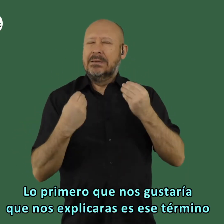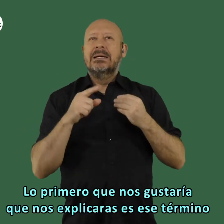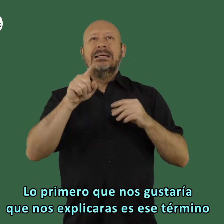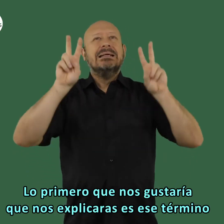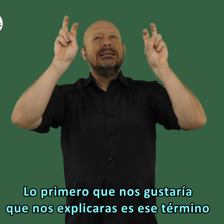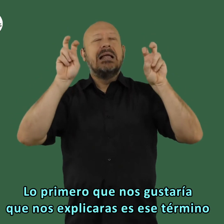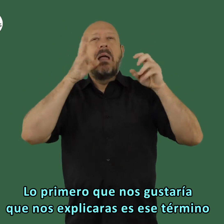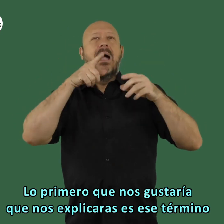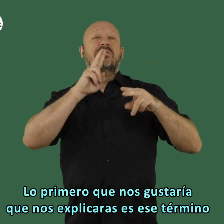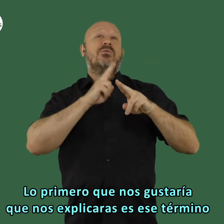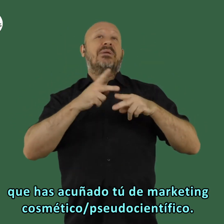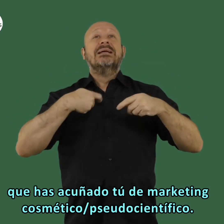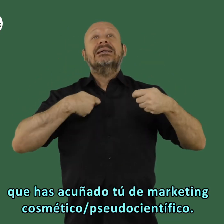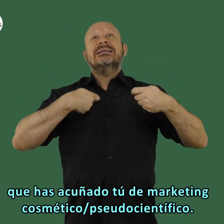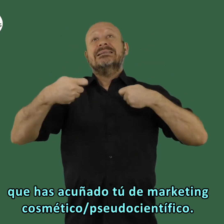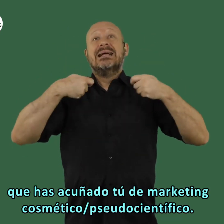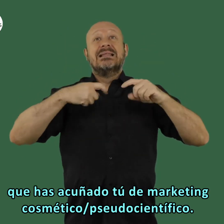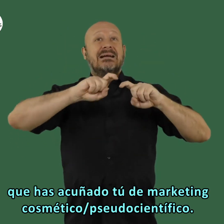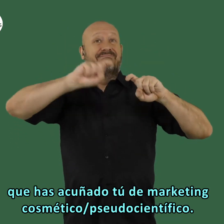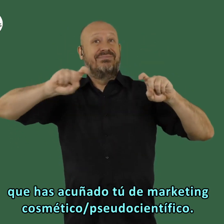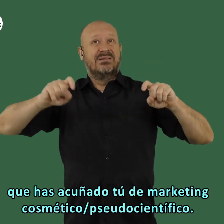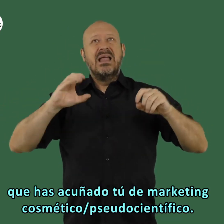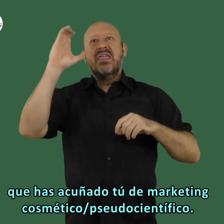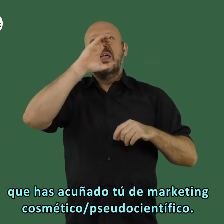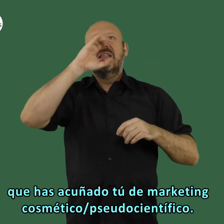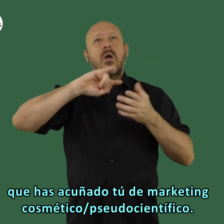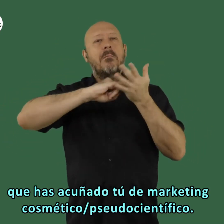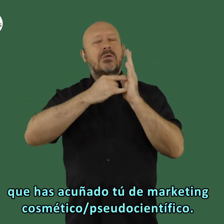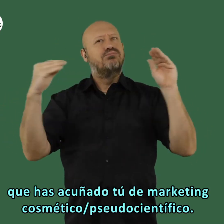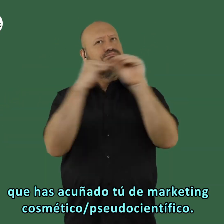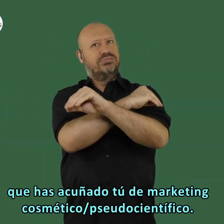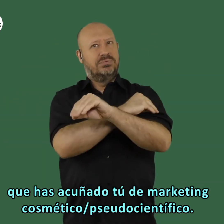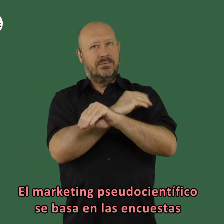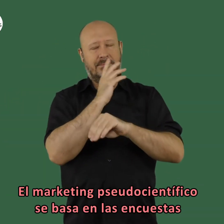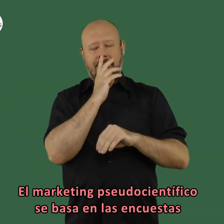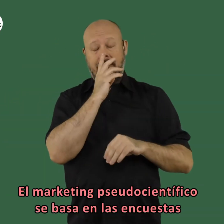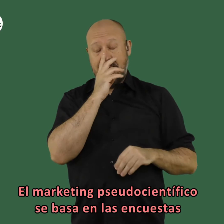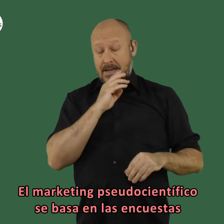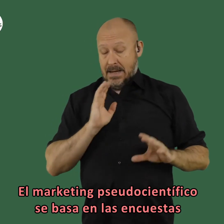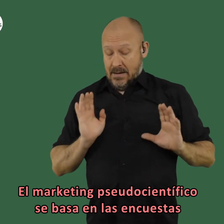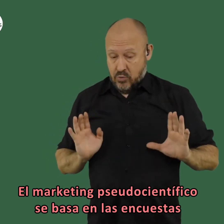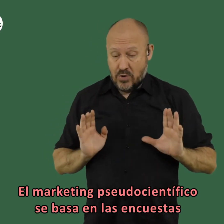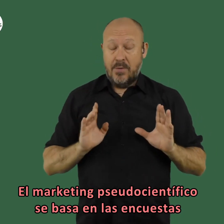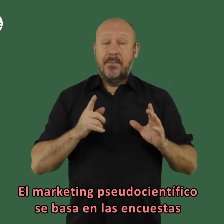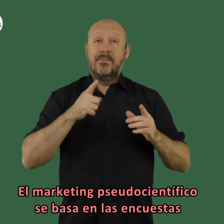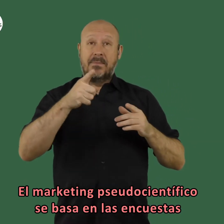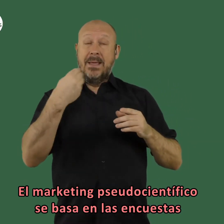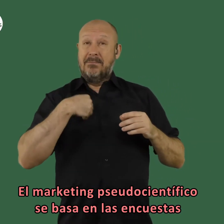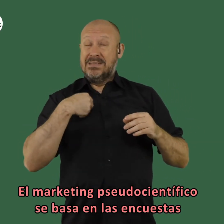explicaras es ese término que has acuñado tú de marketing cosmético pseudocientífico bueno el